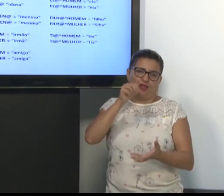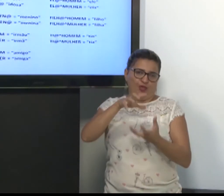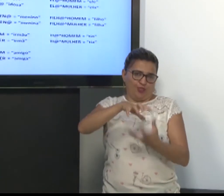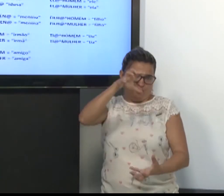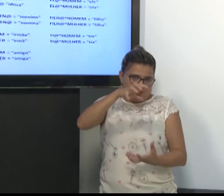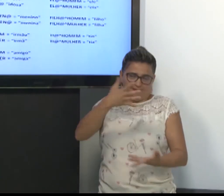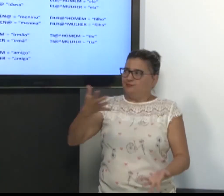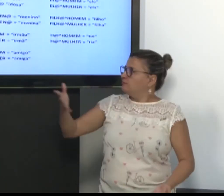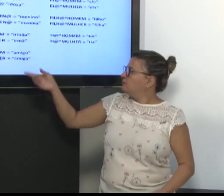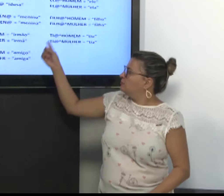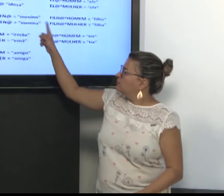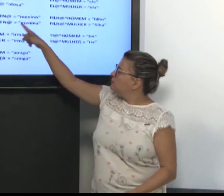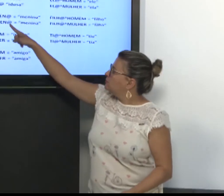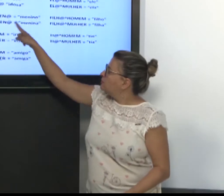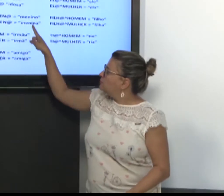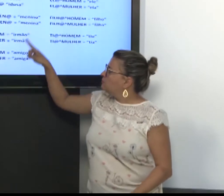Homem pequeno.